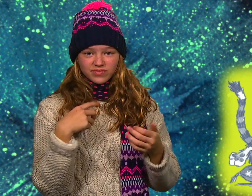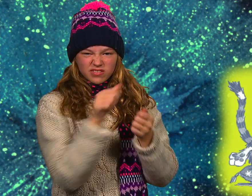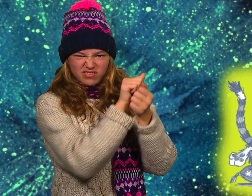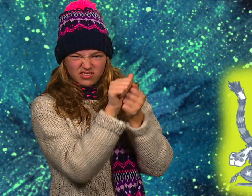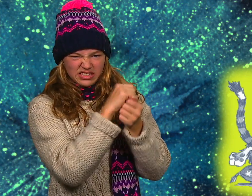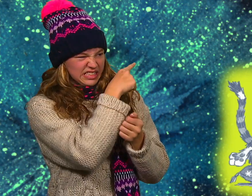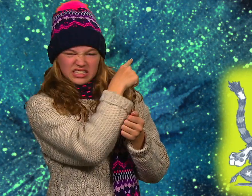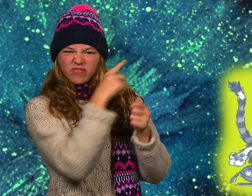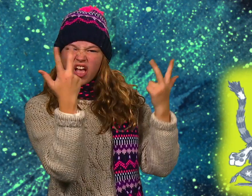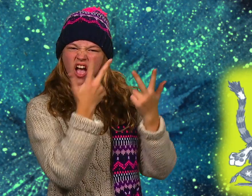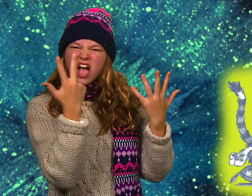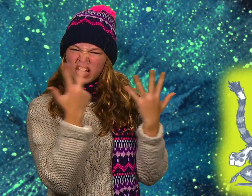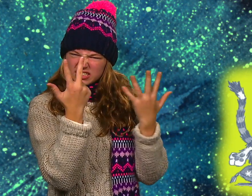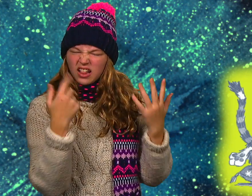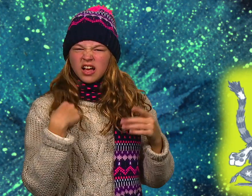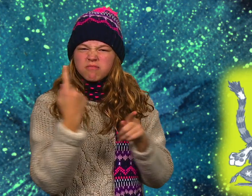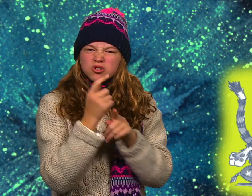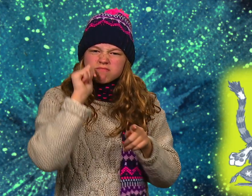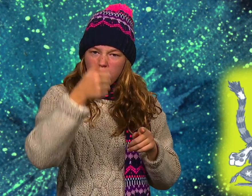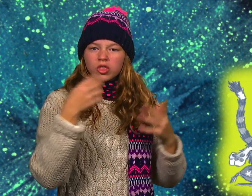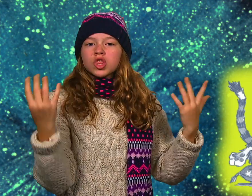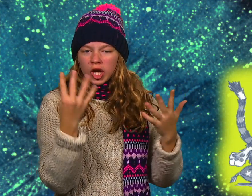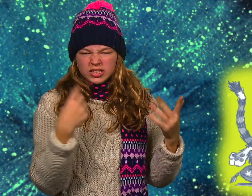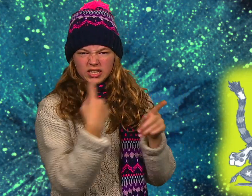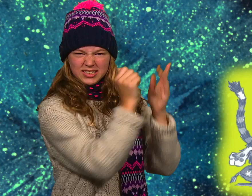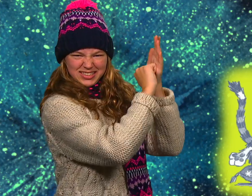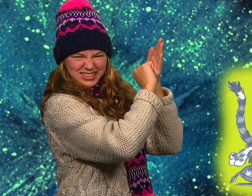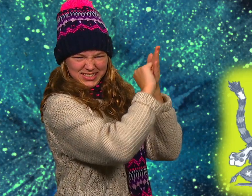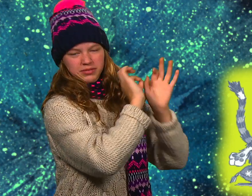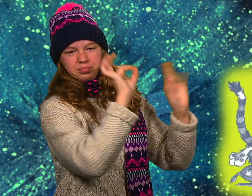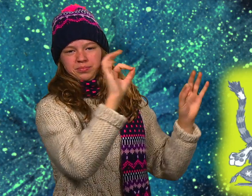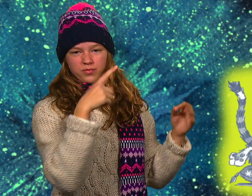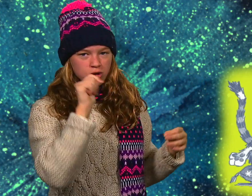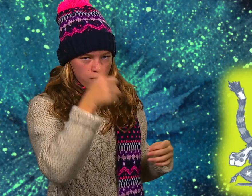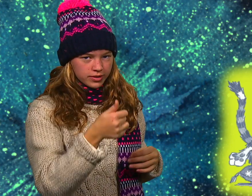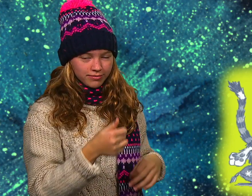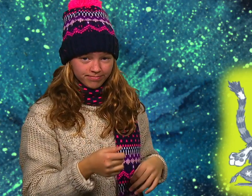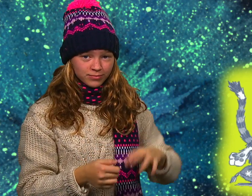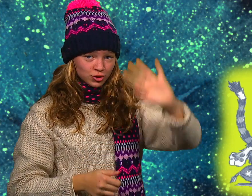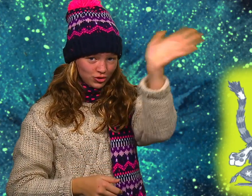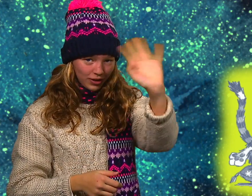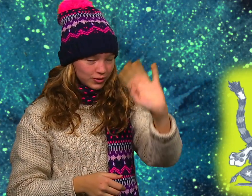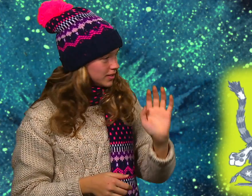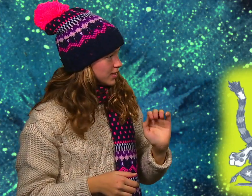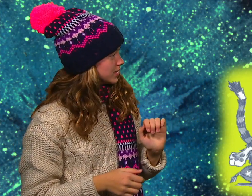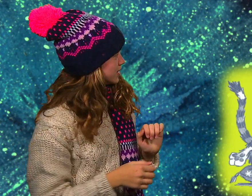Tschüss. Ich muss jetzt hier die Nummer ein bisschen polieren für morgen, damit die 19 dann schön leuchtet. Ciao.